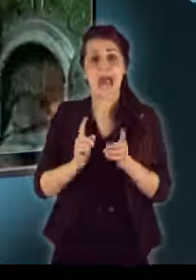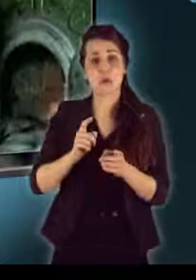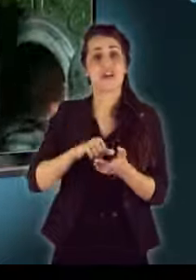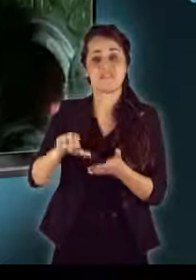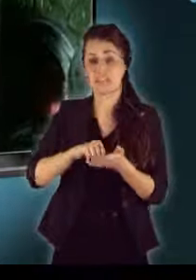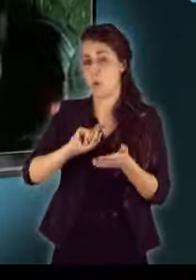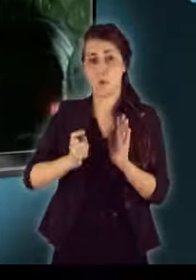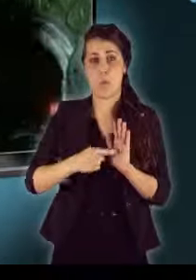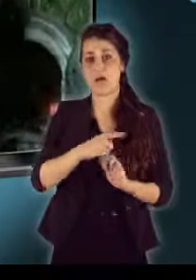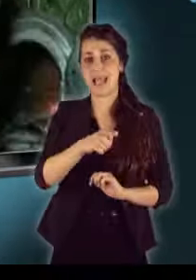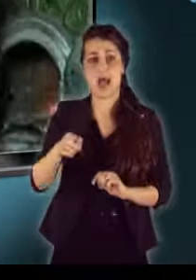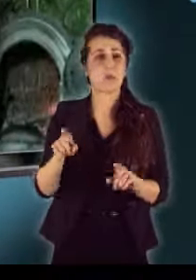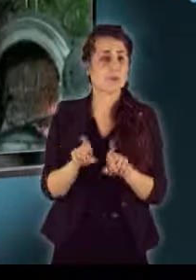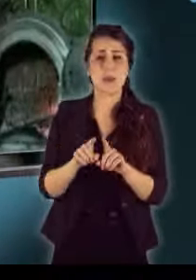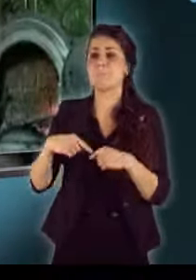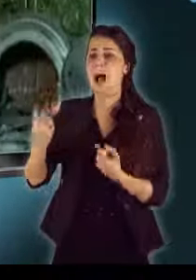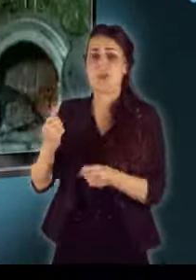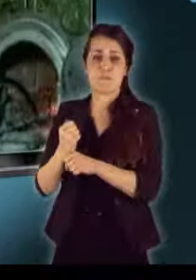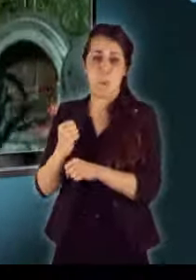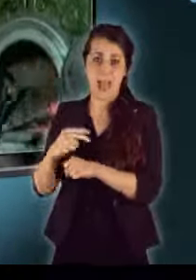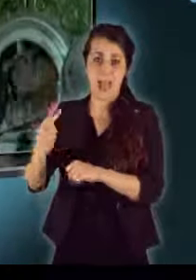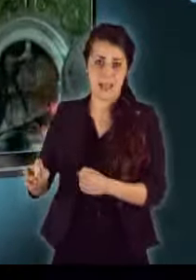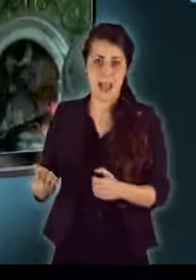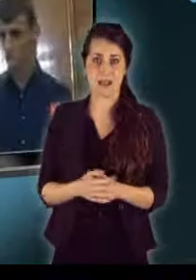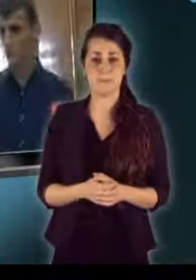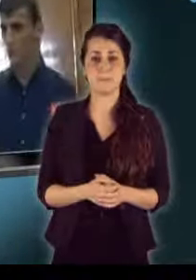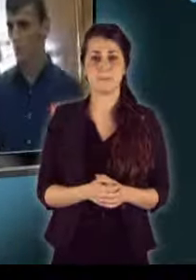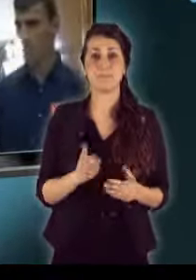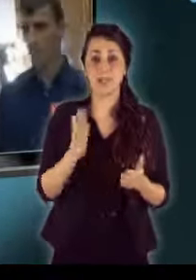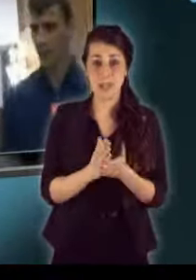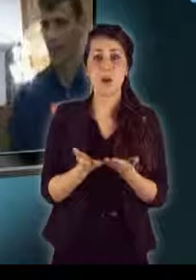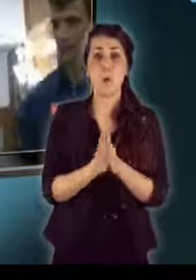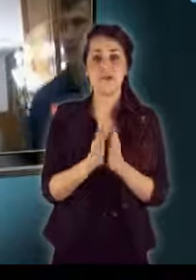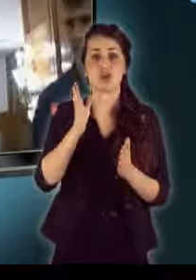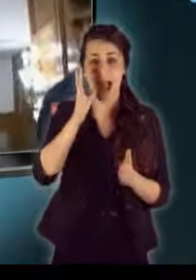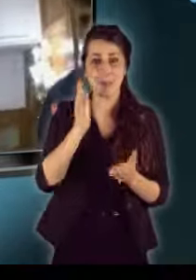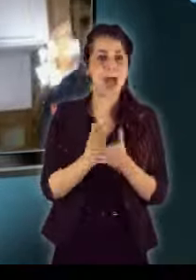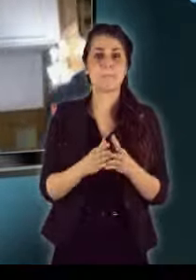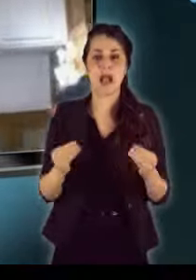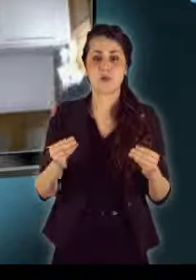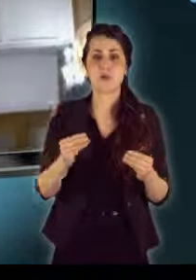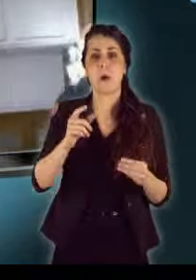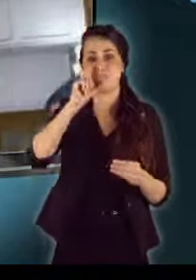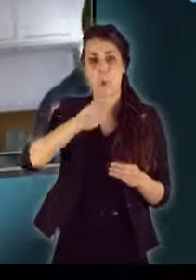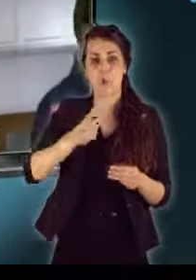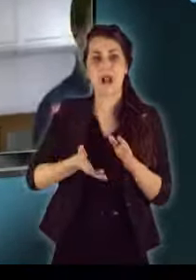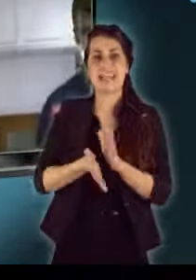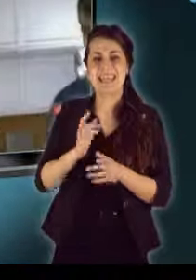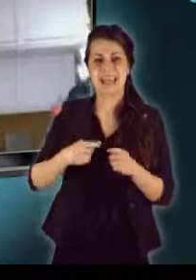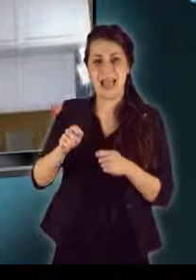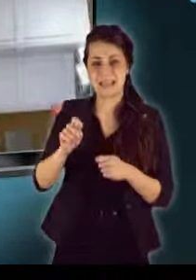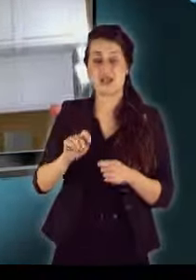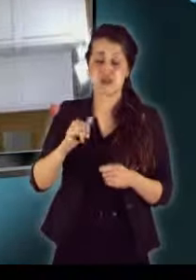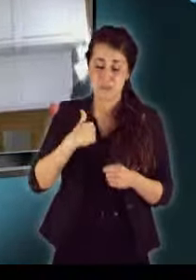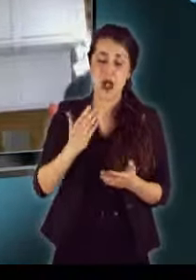megfizetésére, csak úgy, mint bármely más foglalkozást űz őket. Már a könyveskám már megszüntette a boszorkányégetést, és